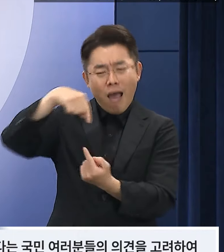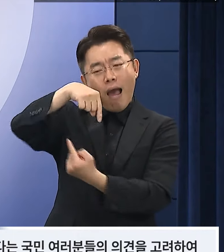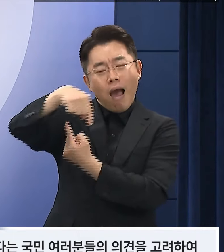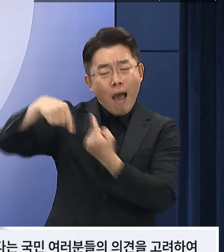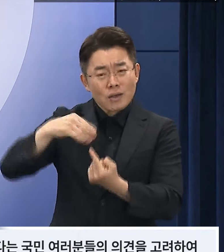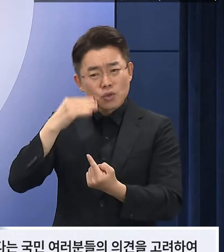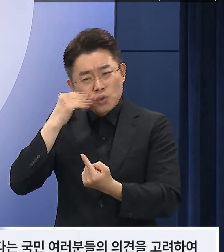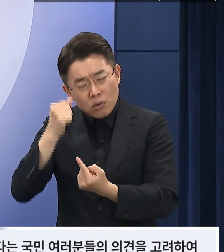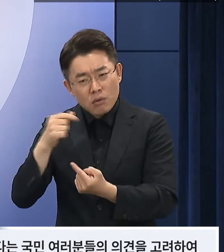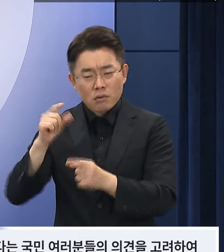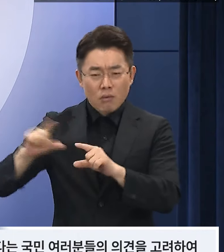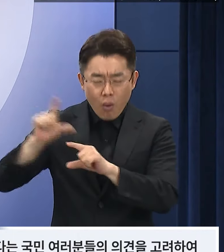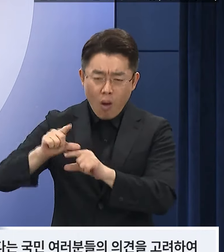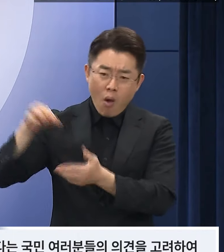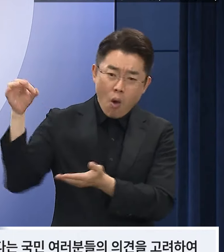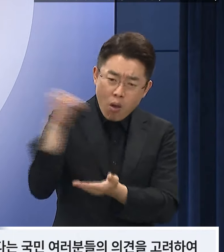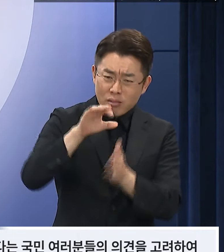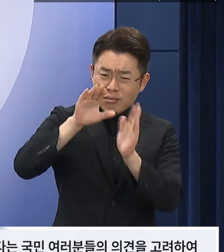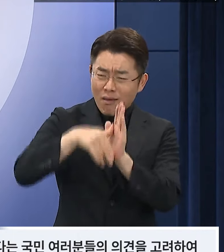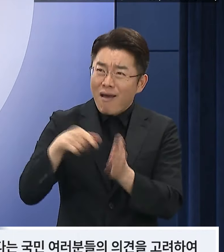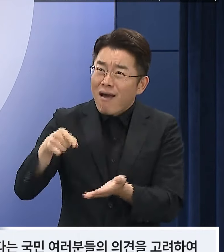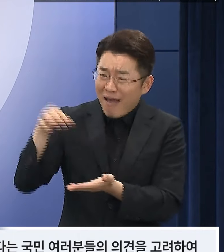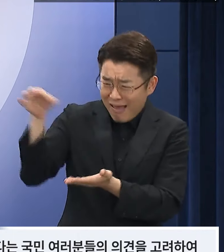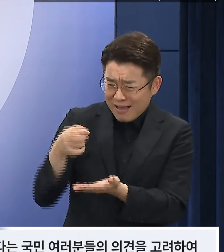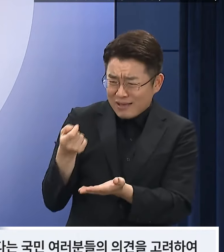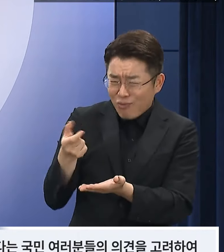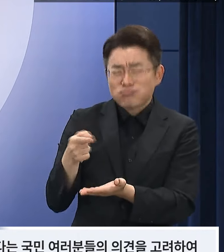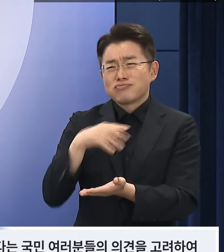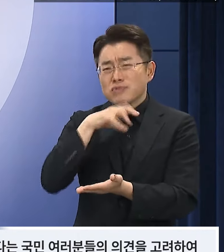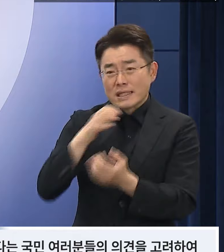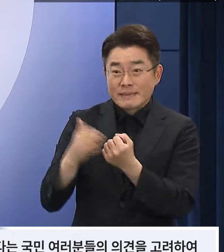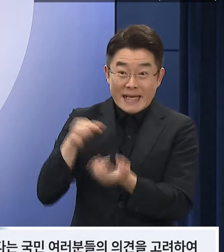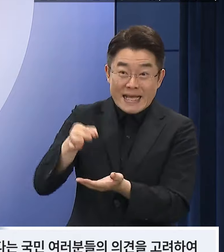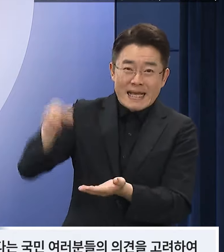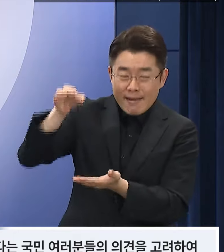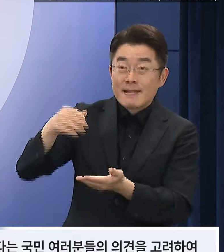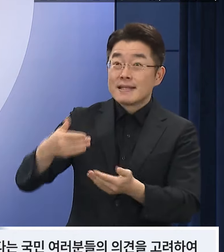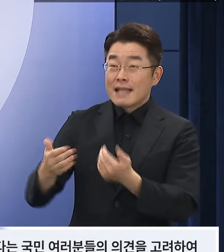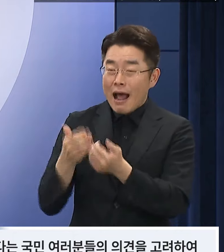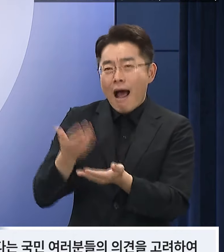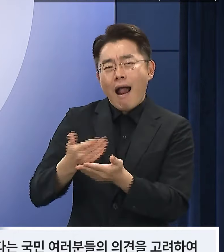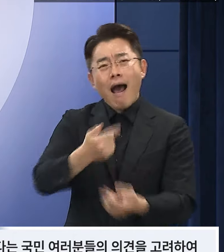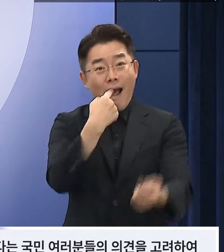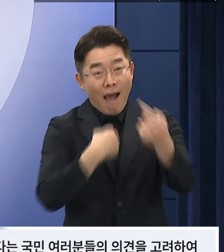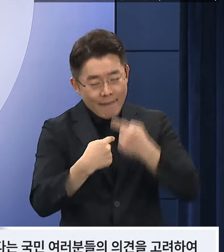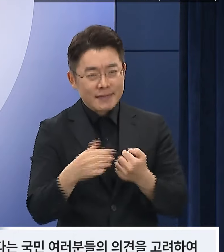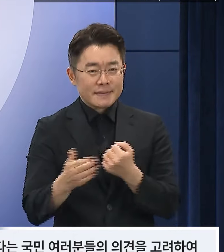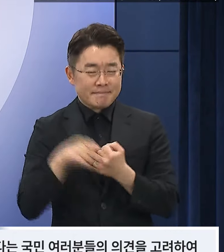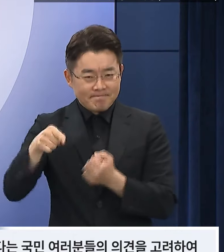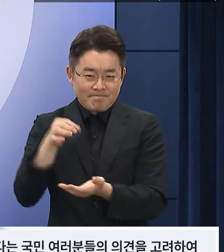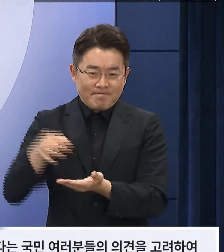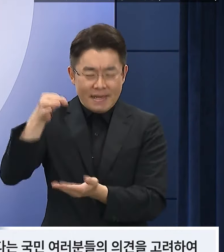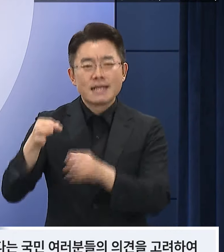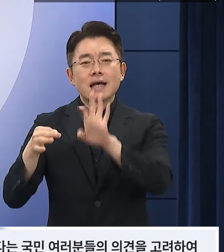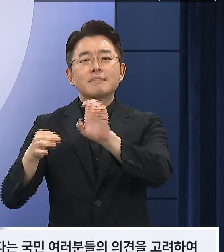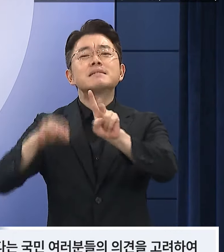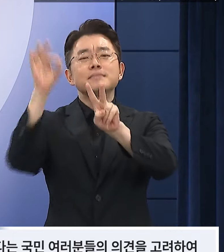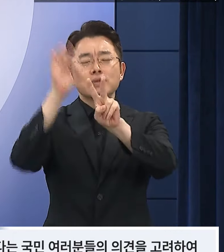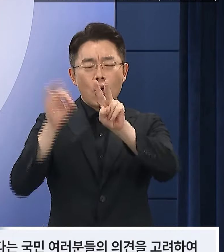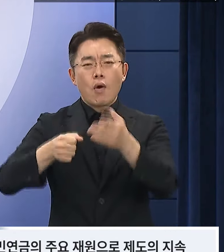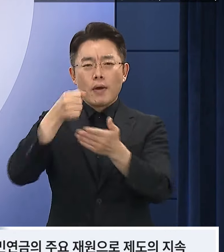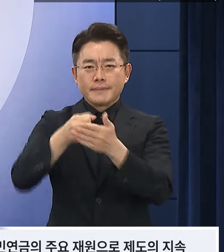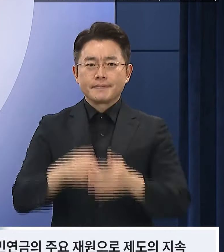노후소득 강화도 필요하다는 국민여러분들의 의견을 고려하여 42%로 인상하겠습니다.